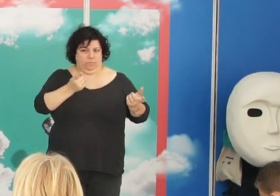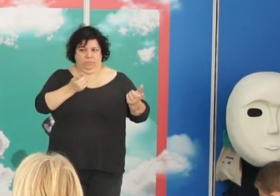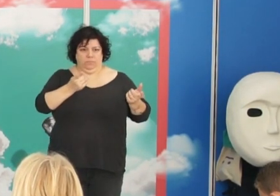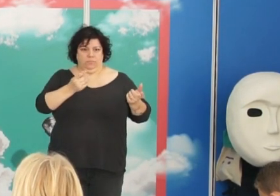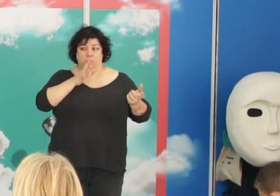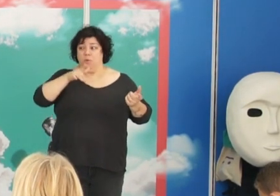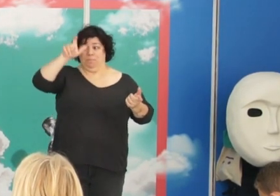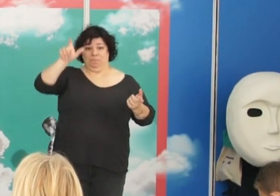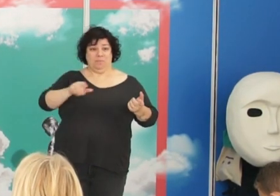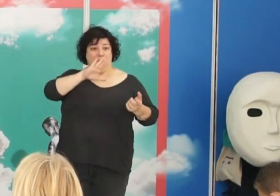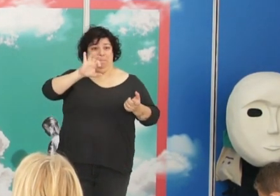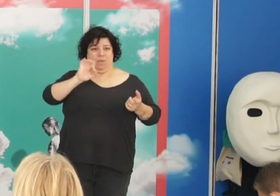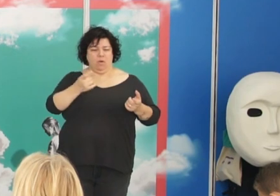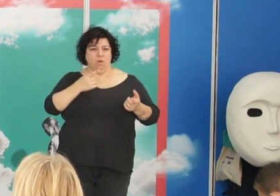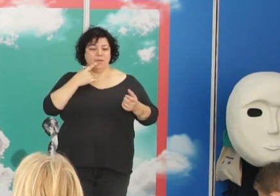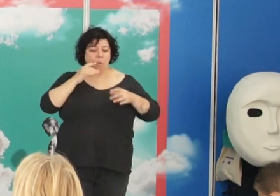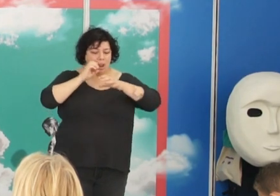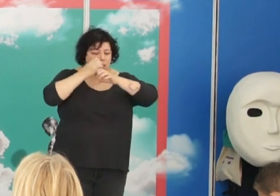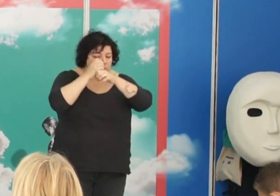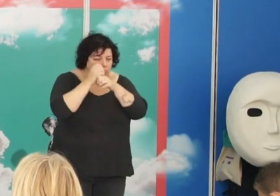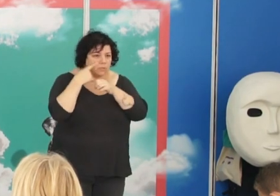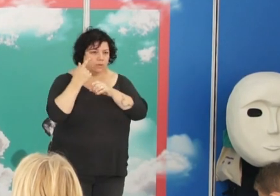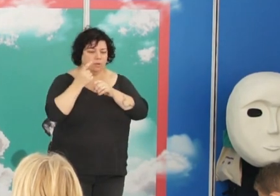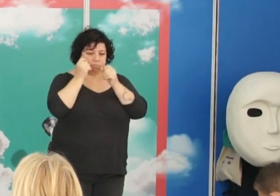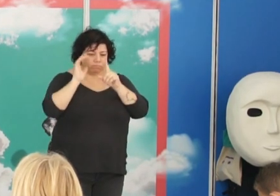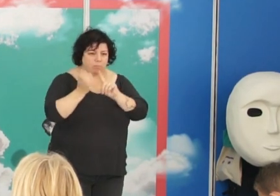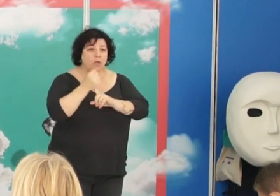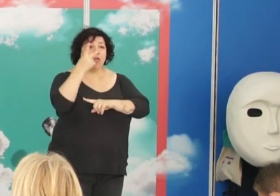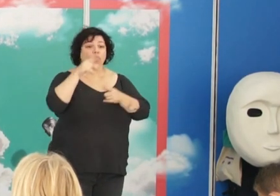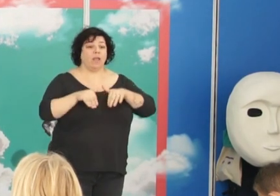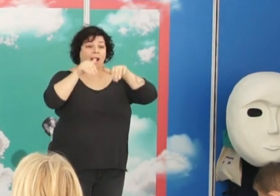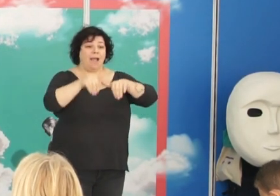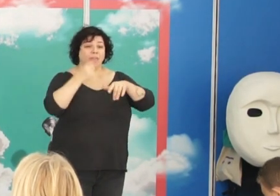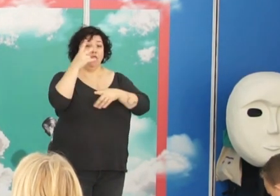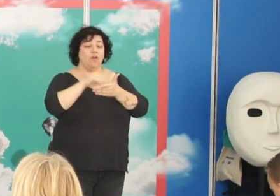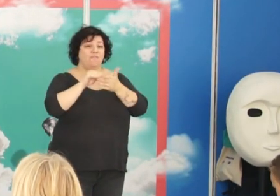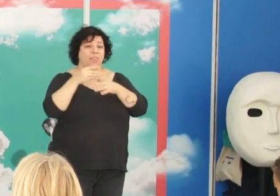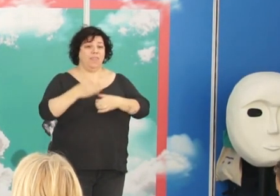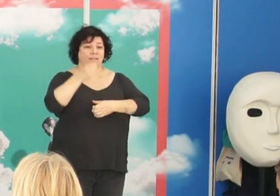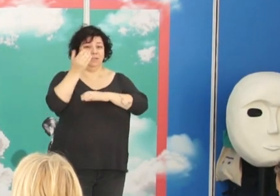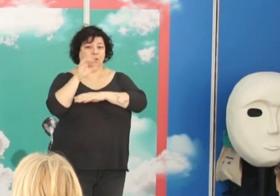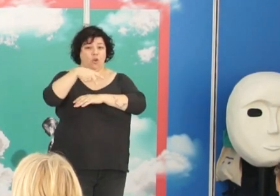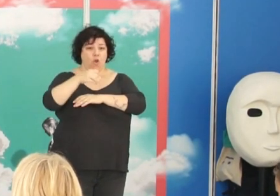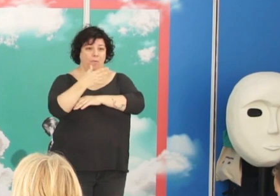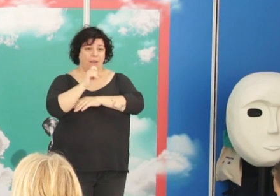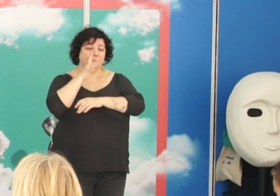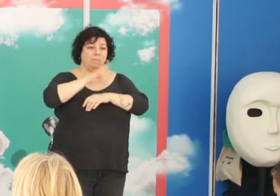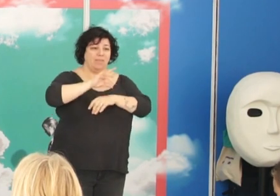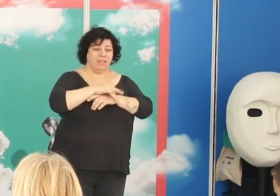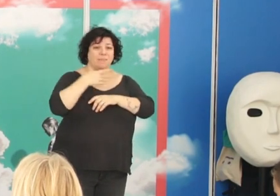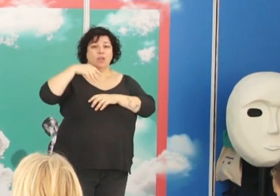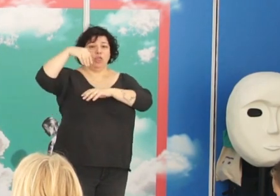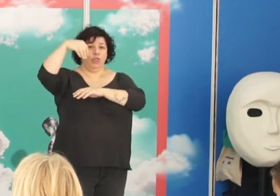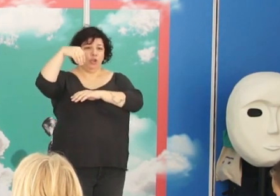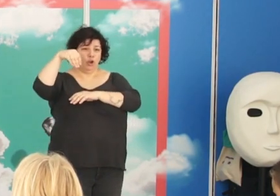Pío del Río Ortega descubrió la microglía, fue dos veces candidato al Premio Nobel de Medicina, fue doctor honoris